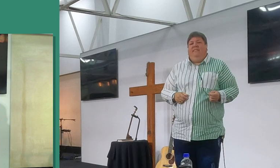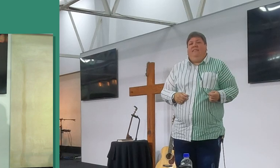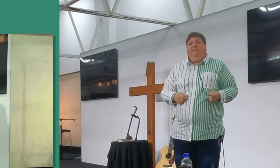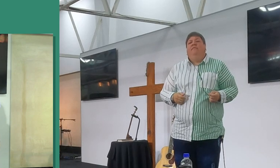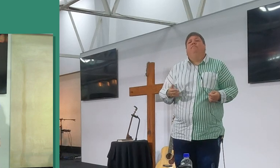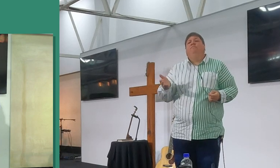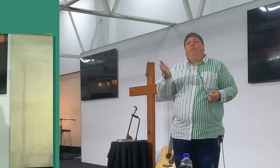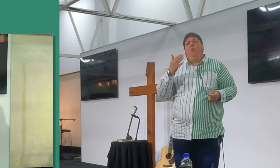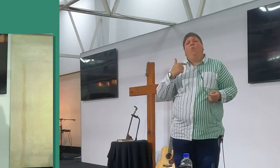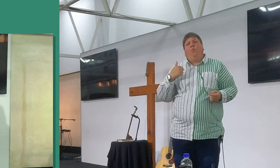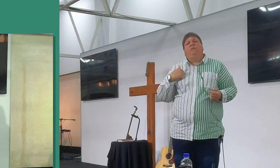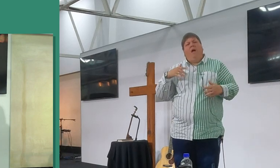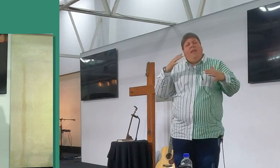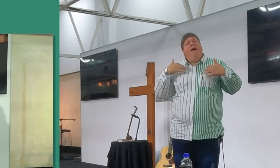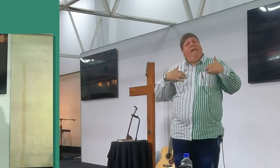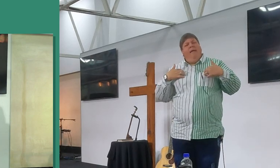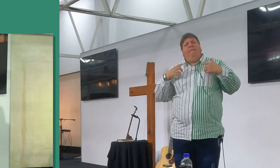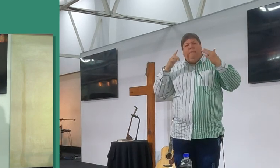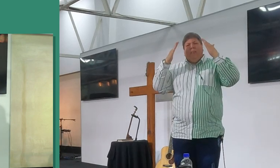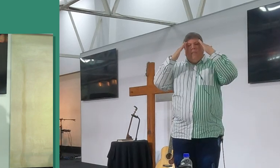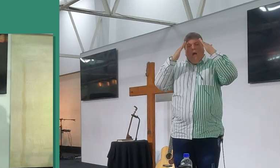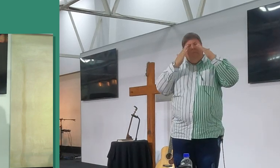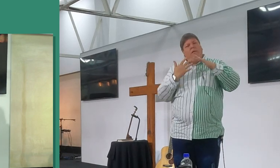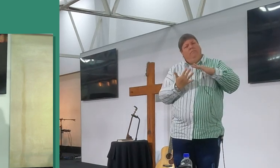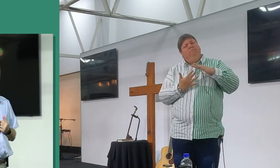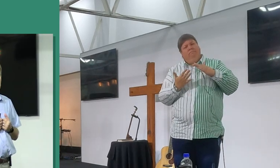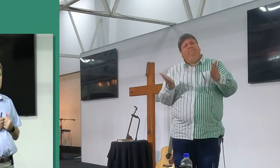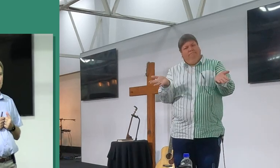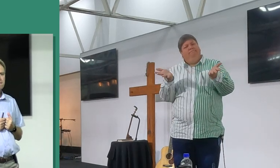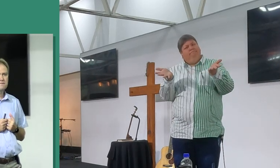kom ons gaan leven met dankbaar, hiermee wil ek afsluit, my vrienden,